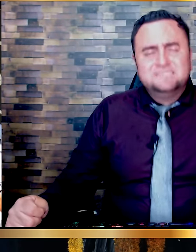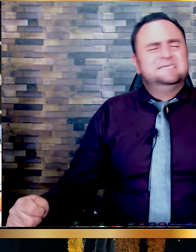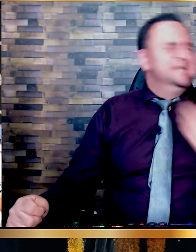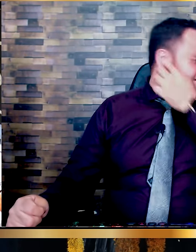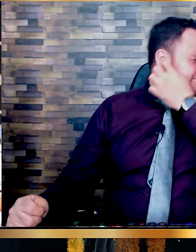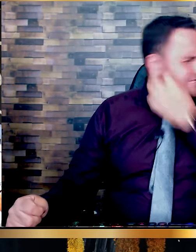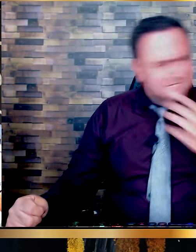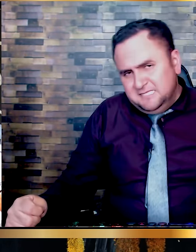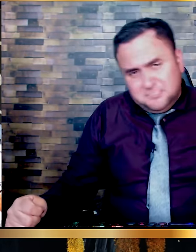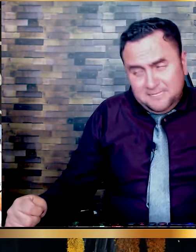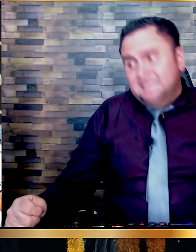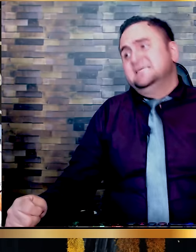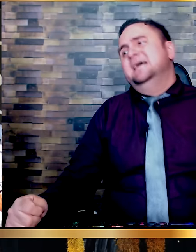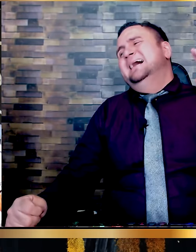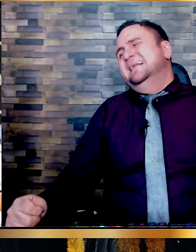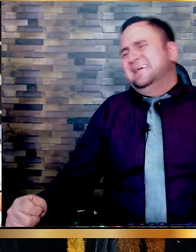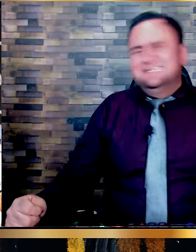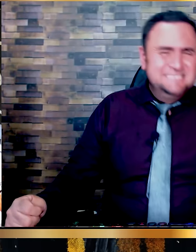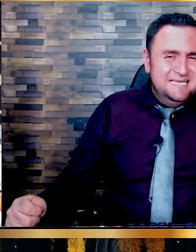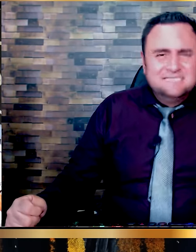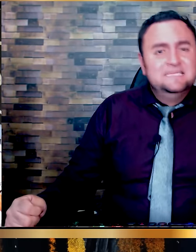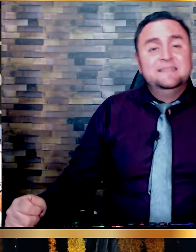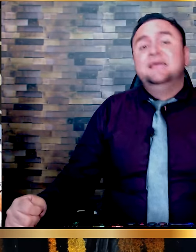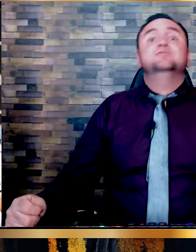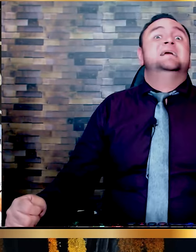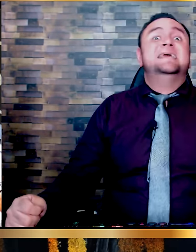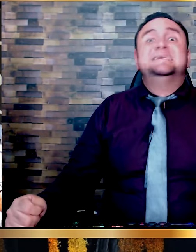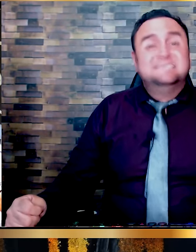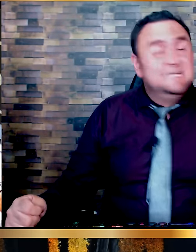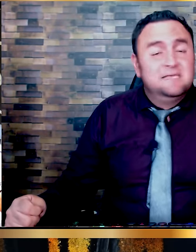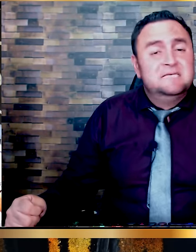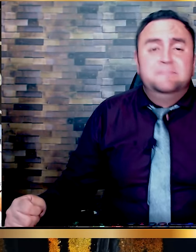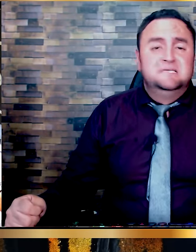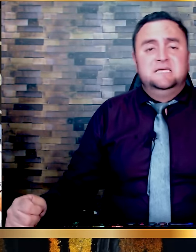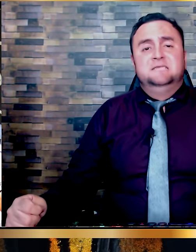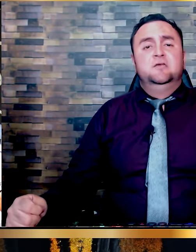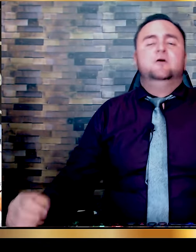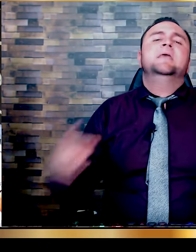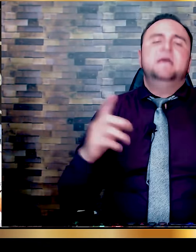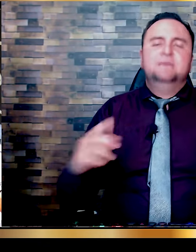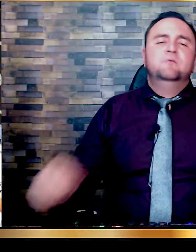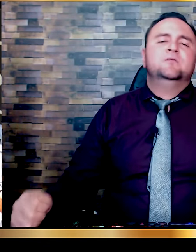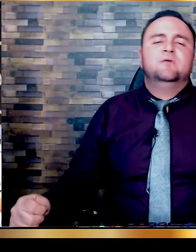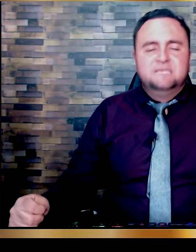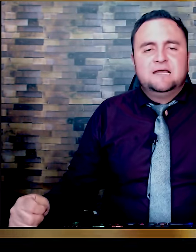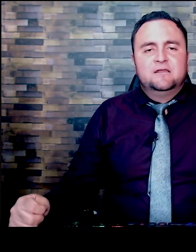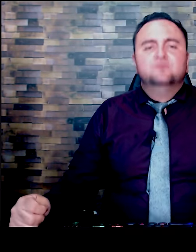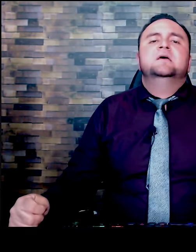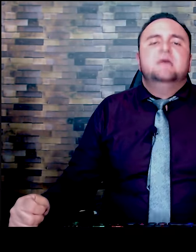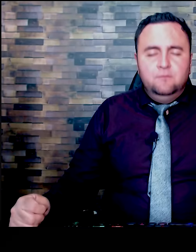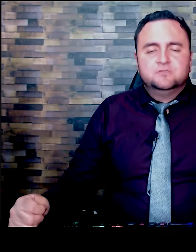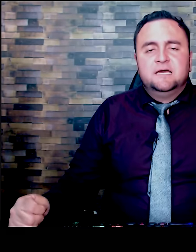sin fuerzas. Alguien que se siente sin esperanza. Alguien que se siente sin anhelos. Alguien que se siente sin la presencia del Señor. Es momento de